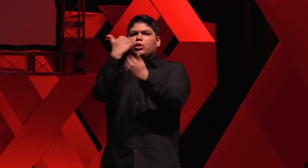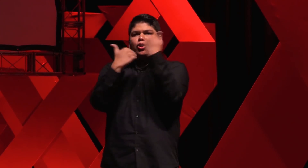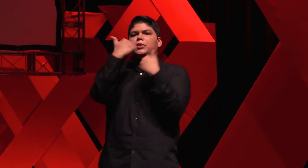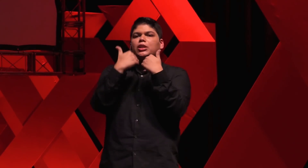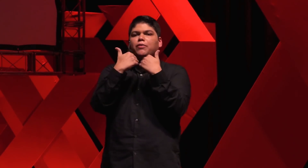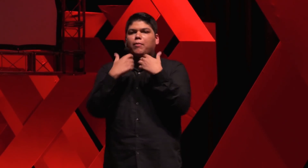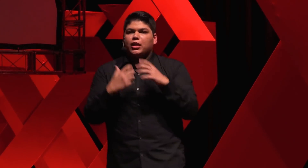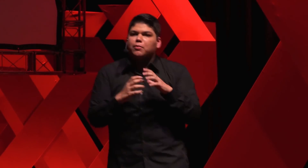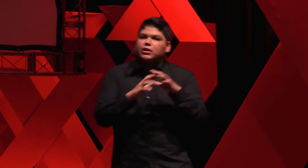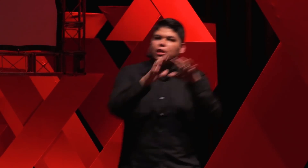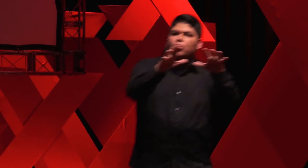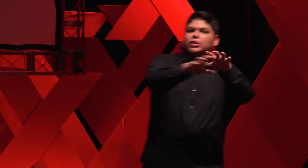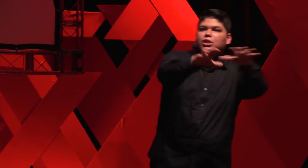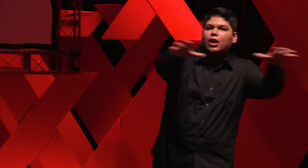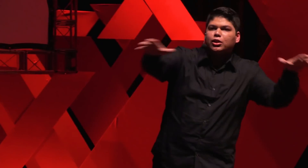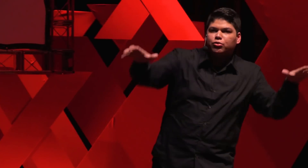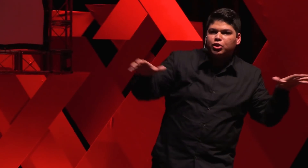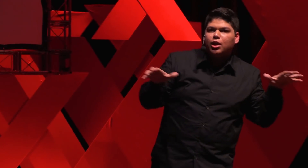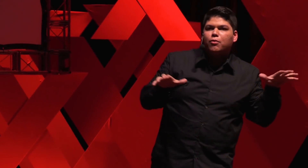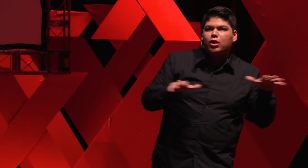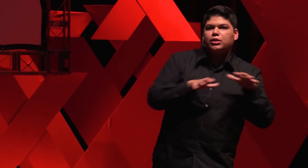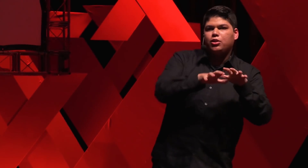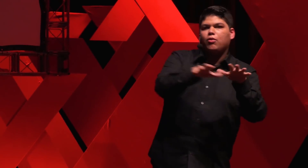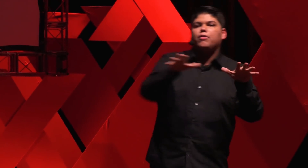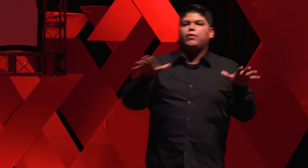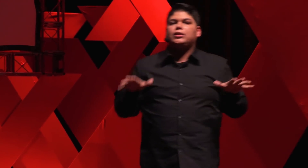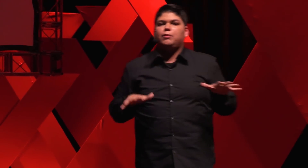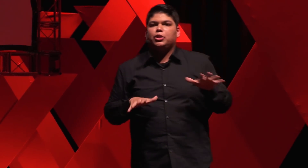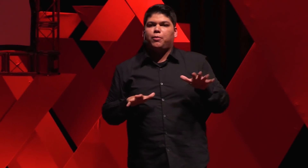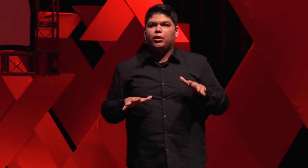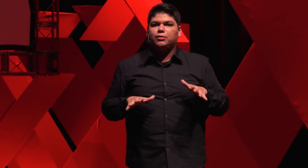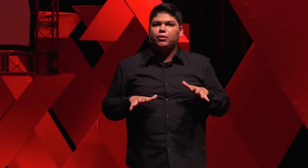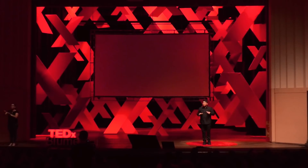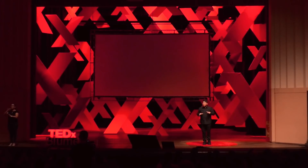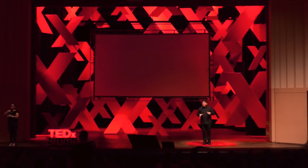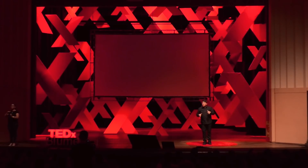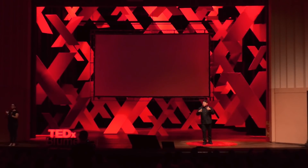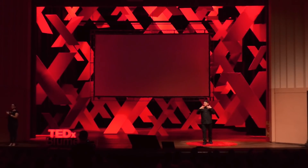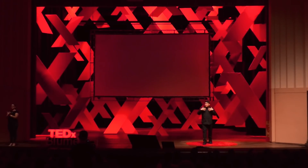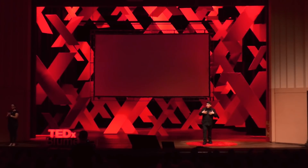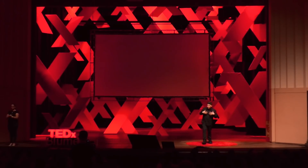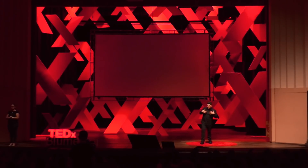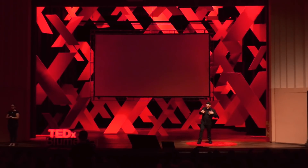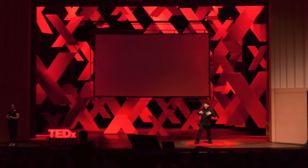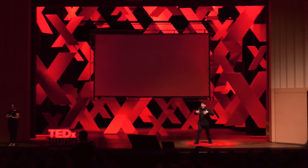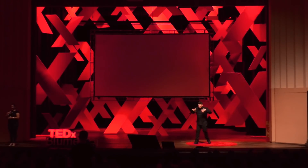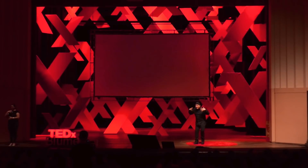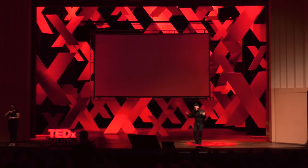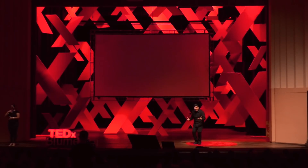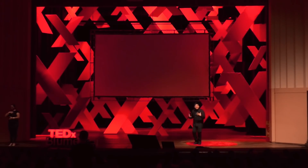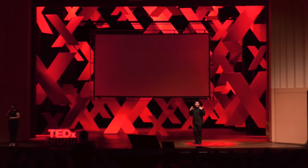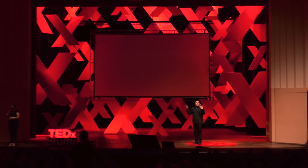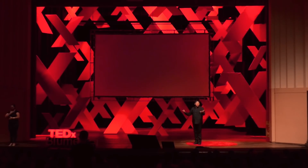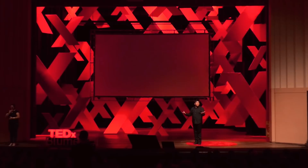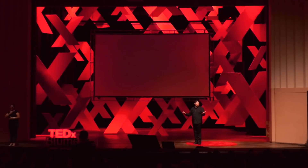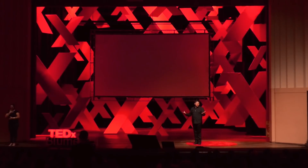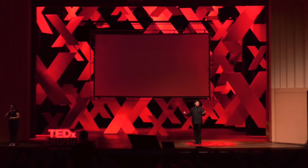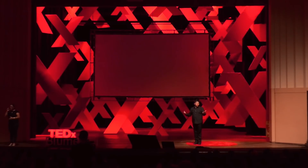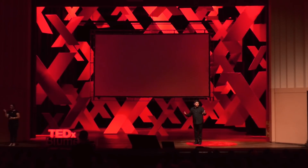subjetivamente, mas nas nossas relações de amores e de convivência mais próximo. Nesse sentido, a amizade é uma nova religião,